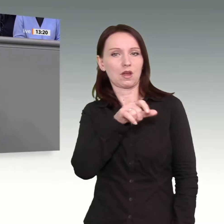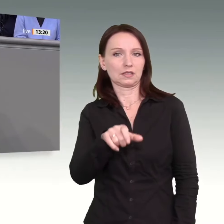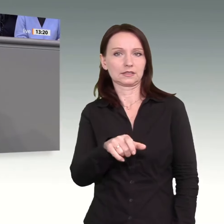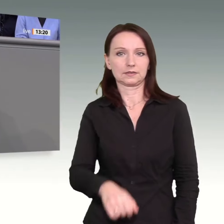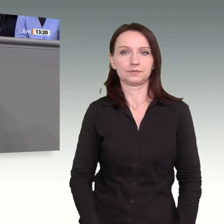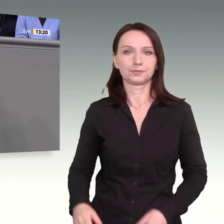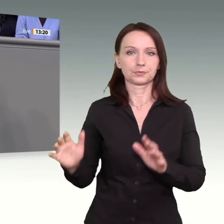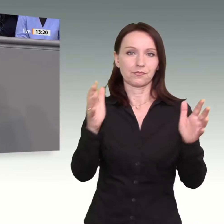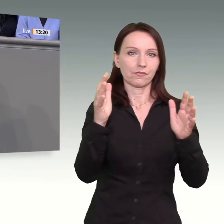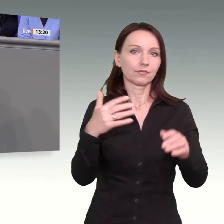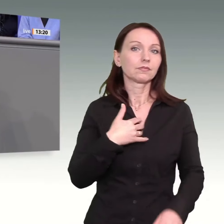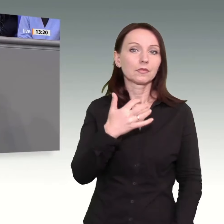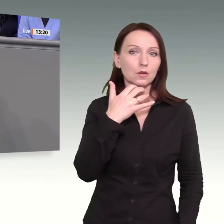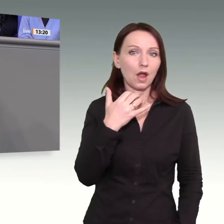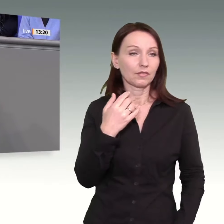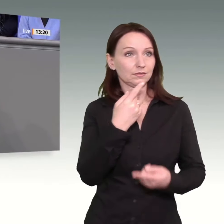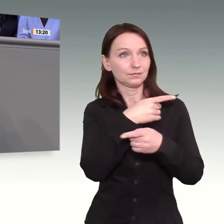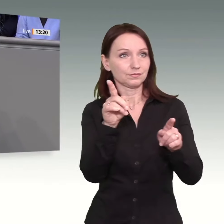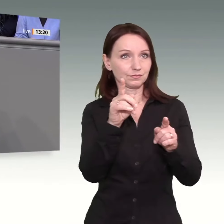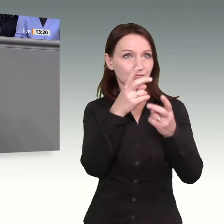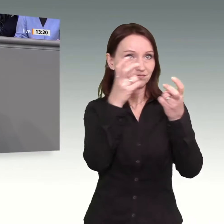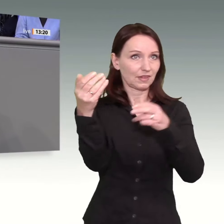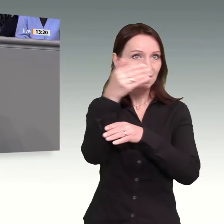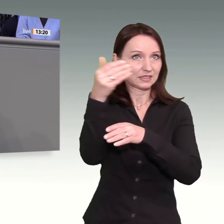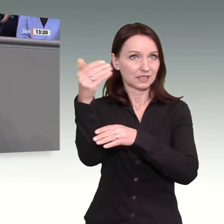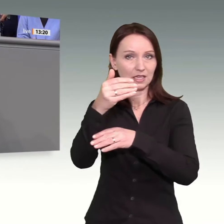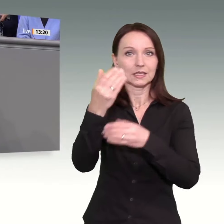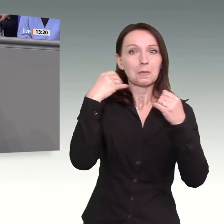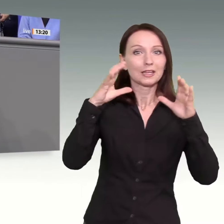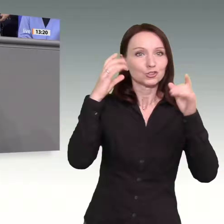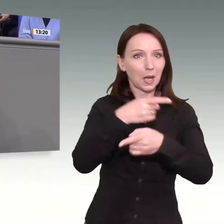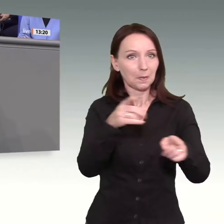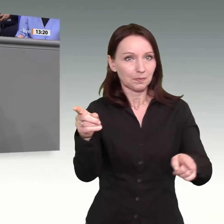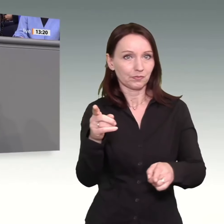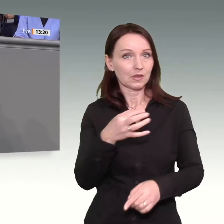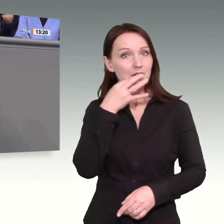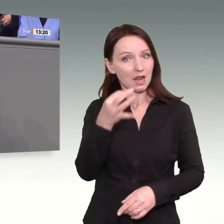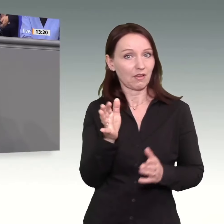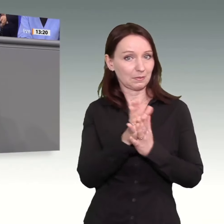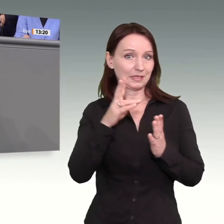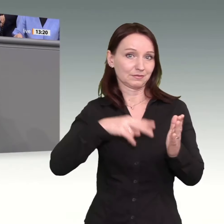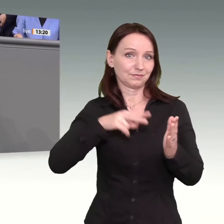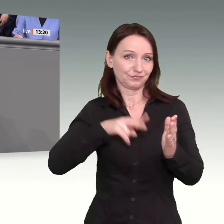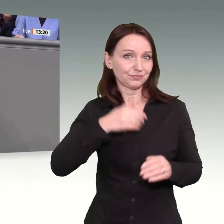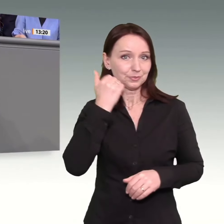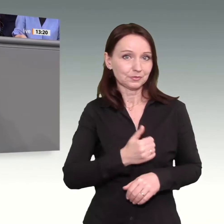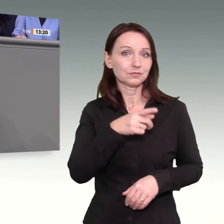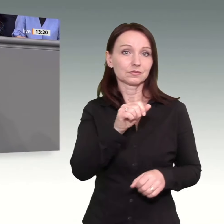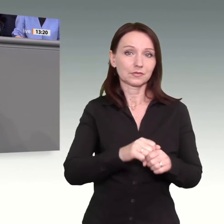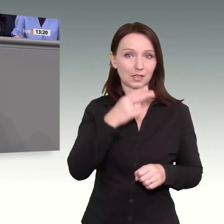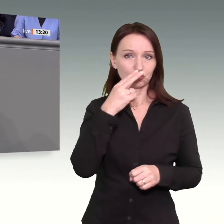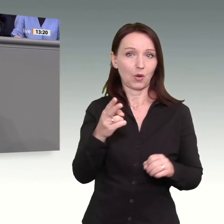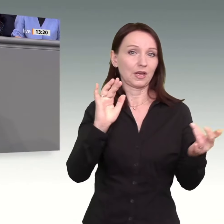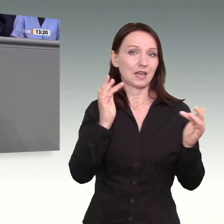den Tribünen und Sie vor den Bildschirmen, sich diese Anfrage mal zu Gemüte führen. Sie ist unter der Drucksachennummer 20